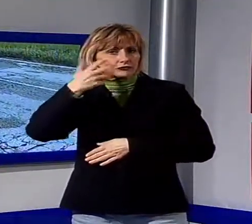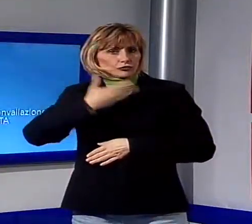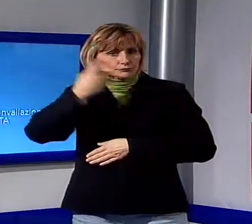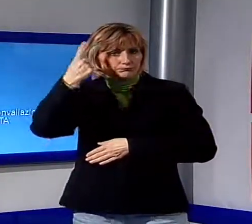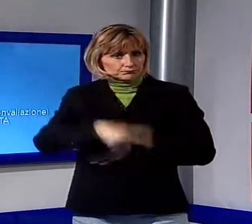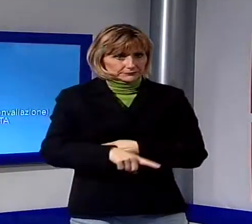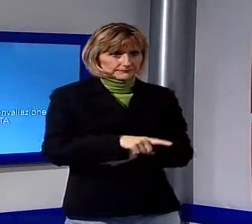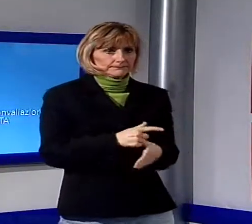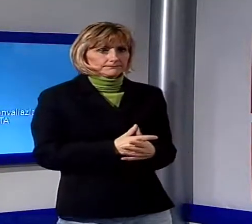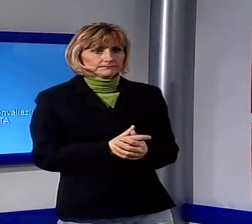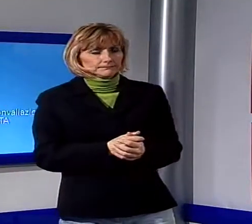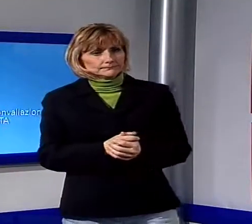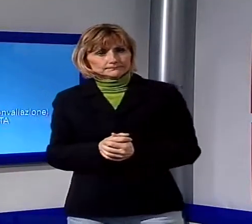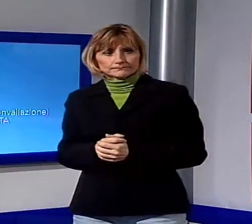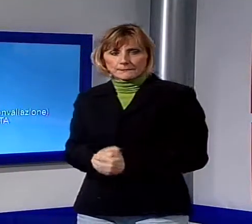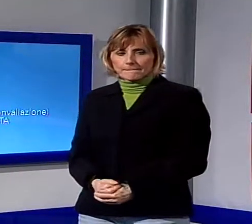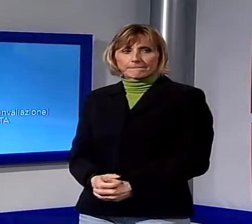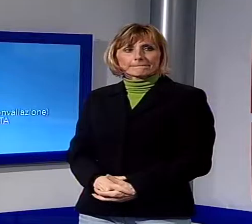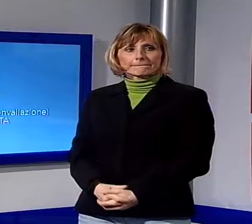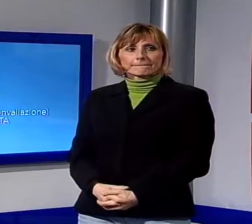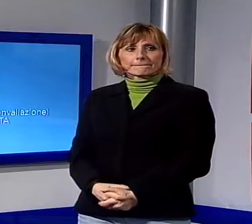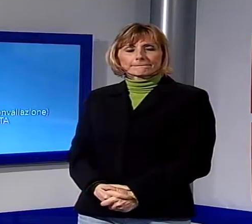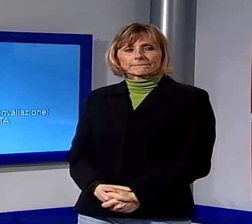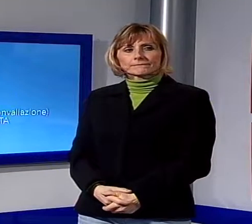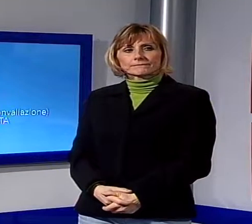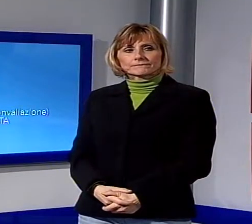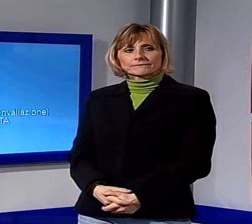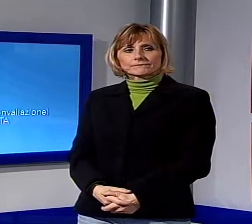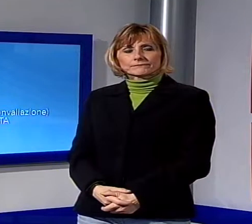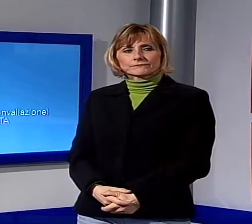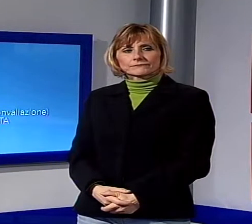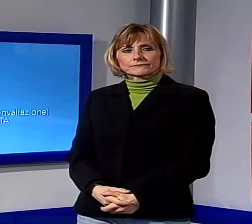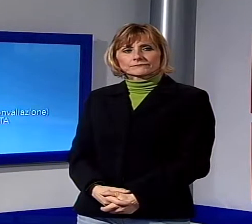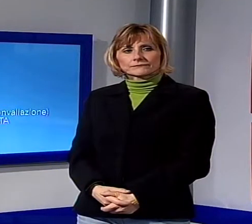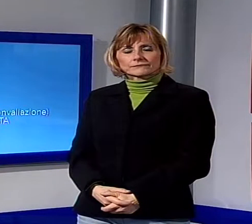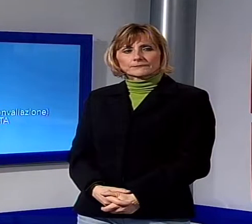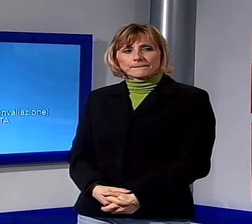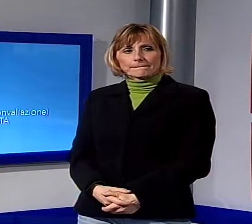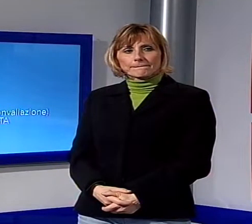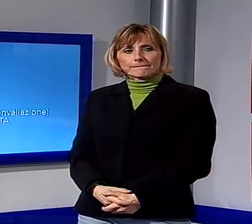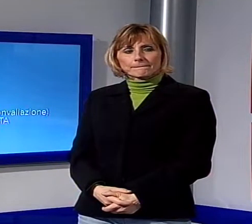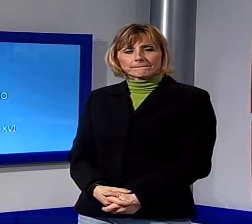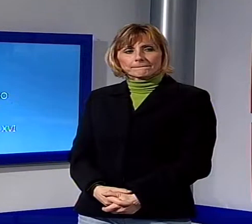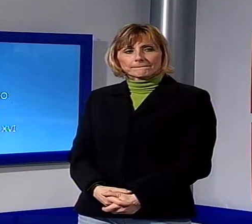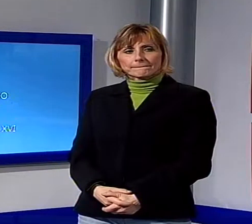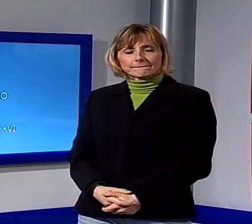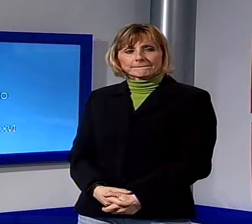Gramsci, via Pellicci, via Le Marti sulla circonvallazione e via Santissima Annunziata. A Saltocchio via del